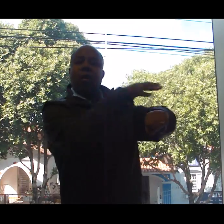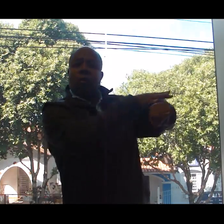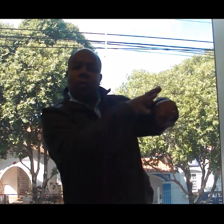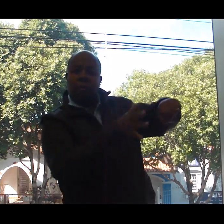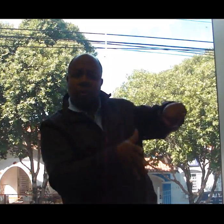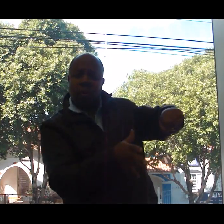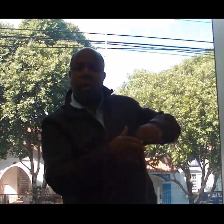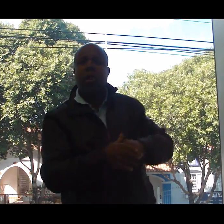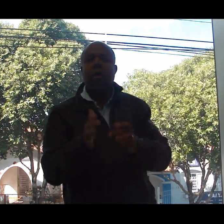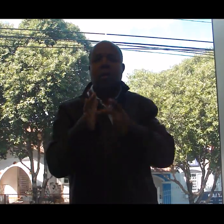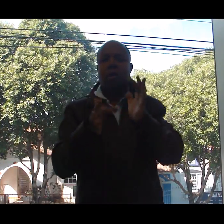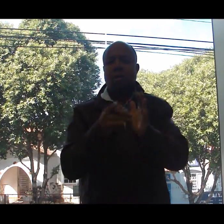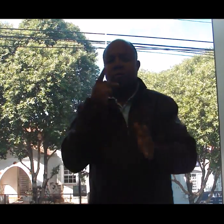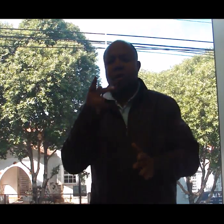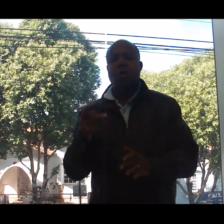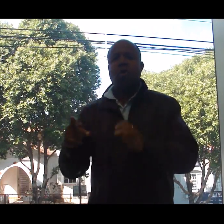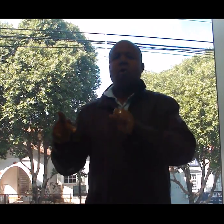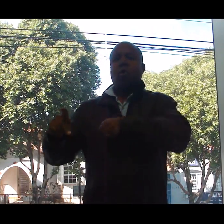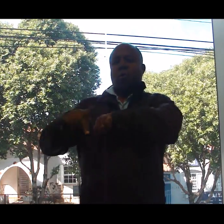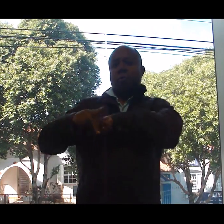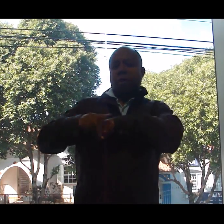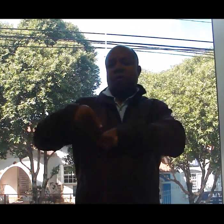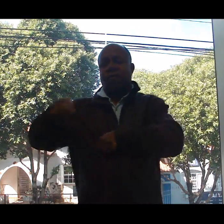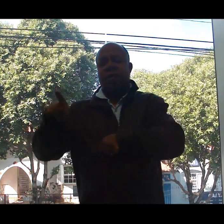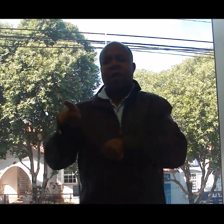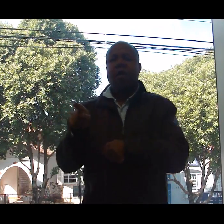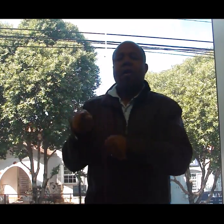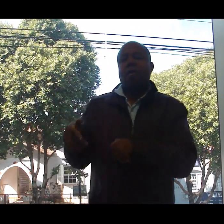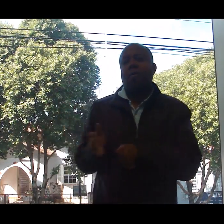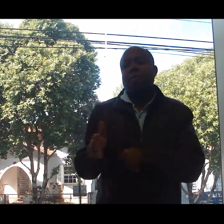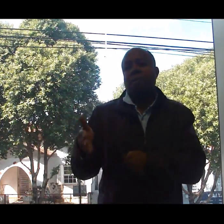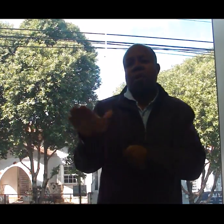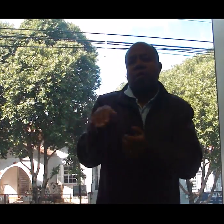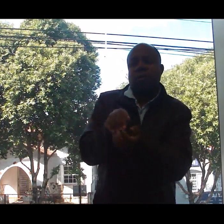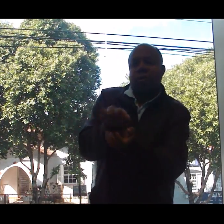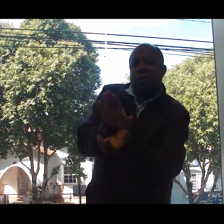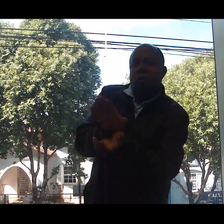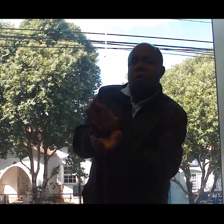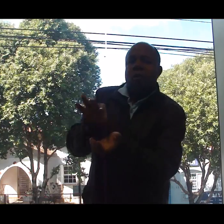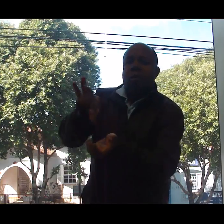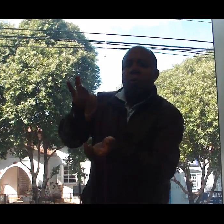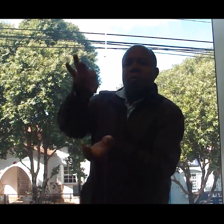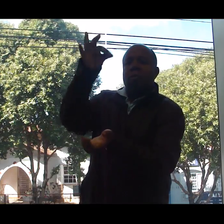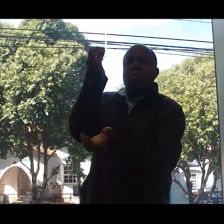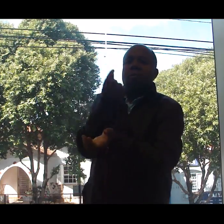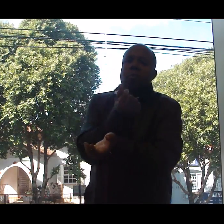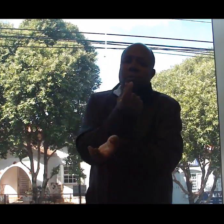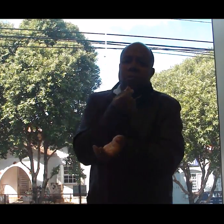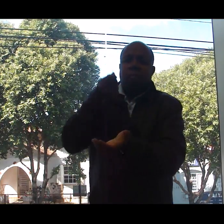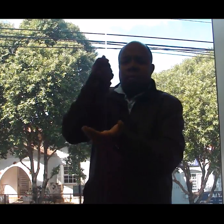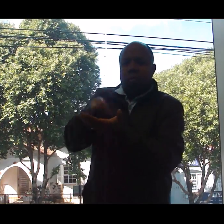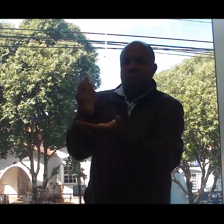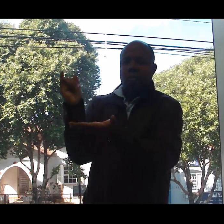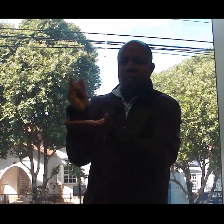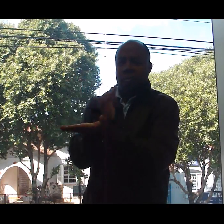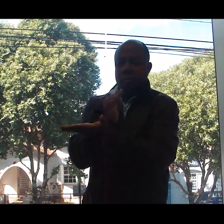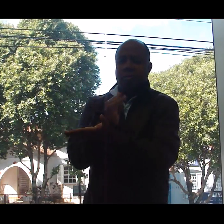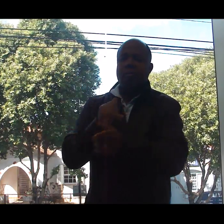para os impostos Outra vez, Deus usou um corvo para levar pão e carne para o profeta Elias Que estava escondido em